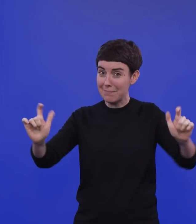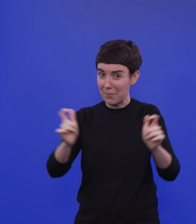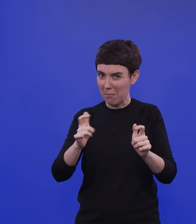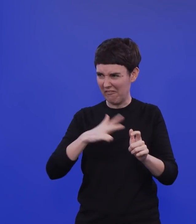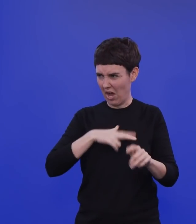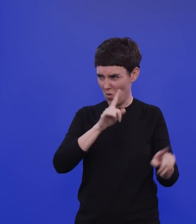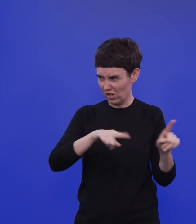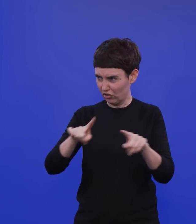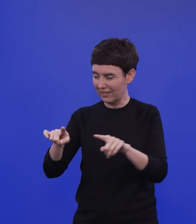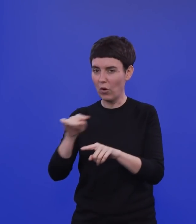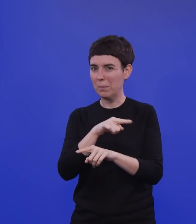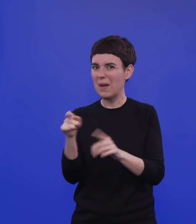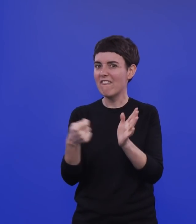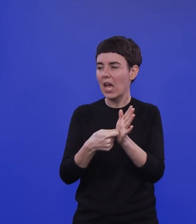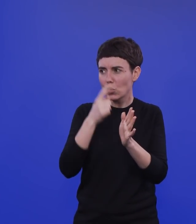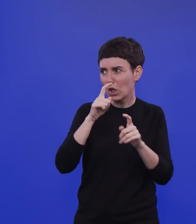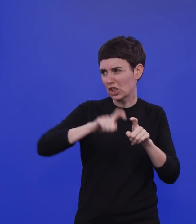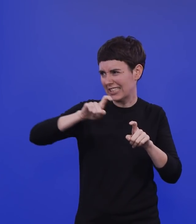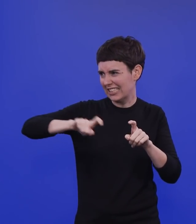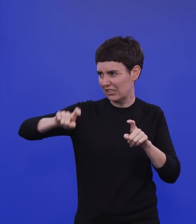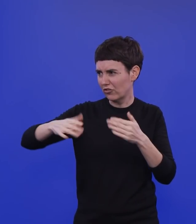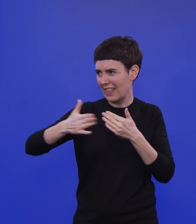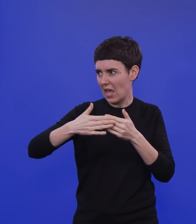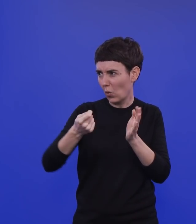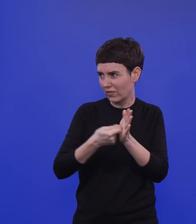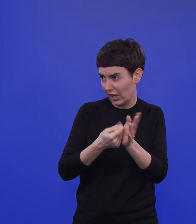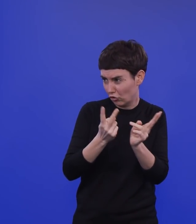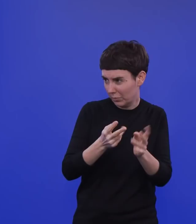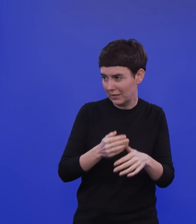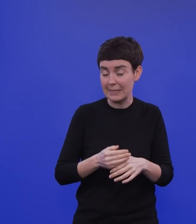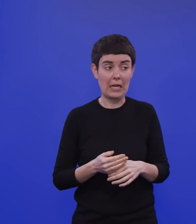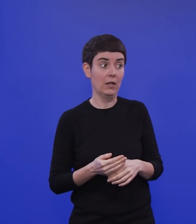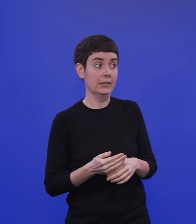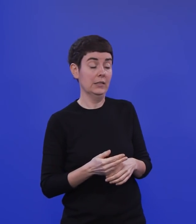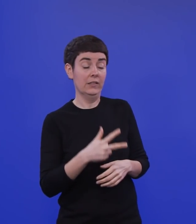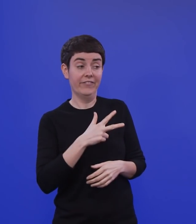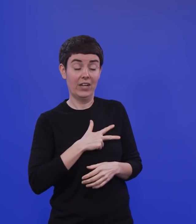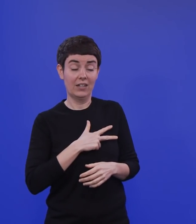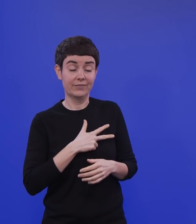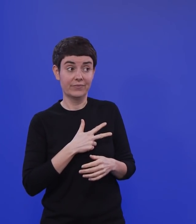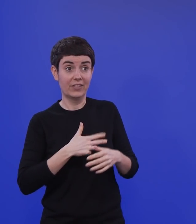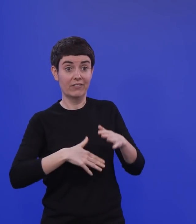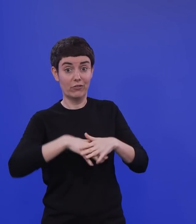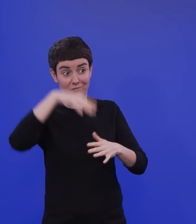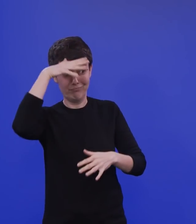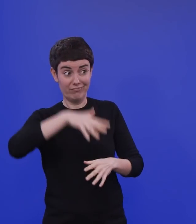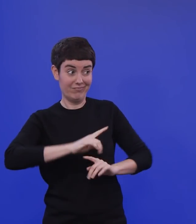statistisch beobachtete Nährungswerte. Ja, darüber kann ich auch wieder nur ganz hemmsärmelige Sachen sagen. Weil mir einfach zum Teil